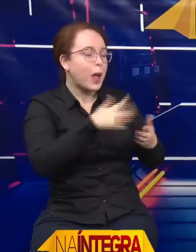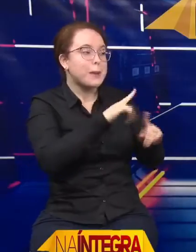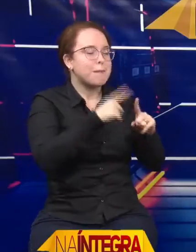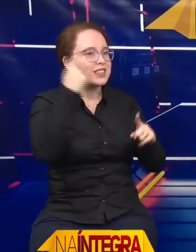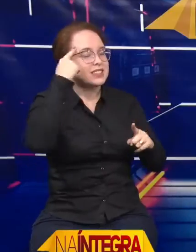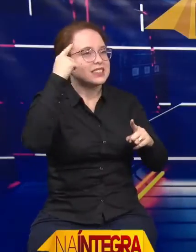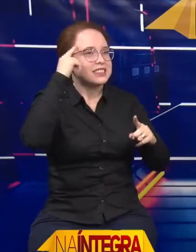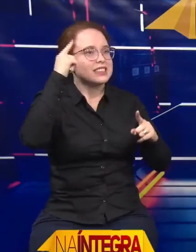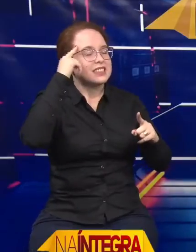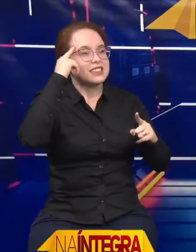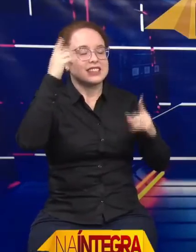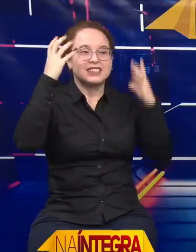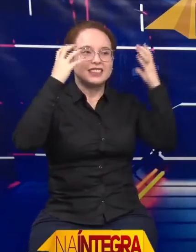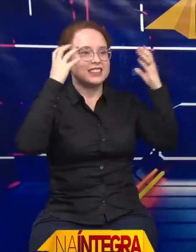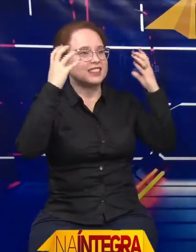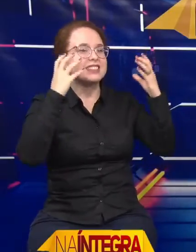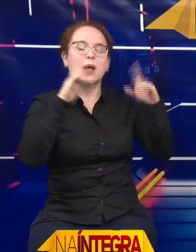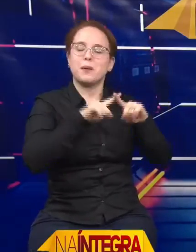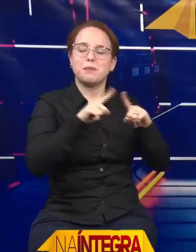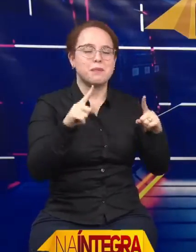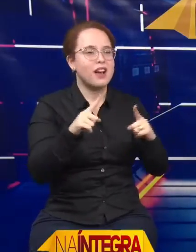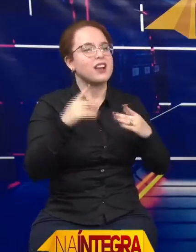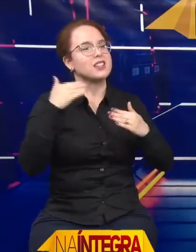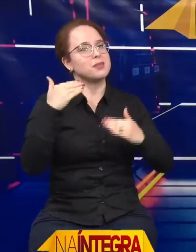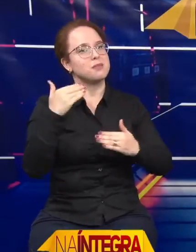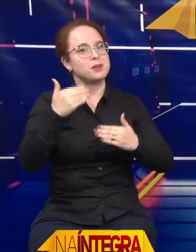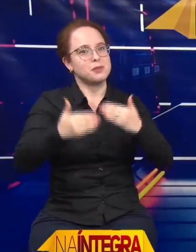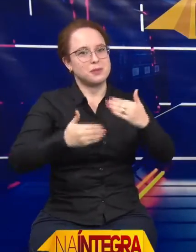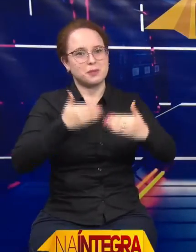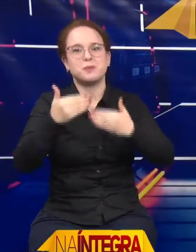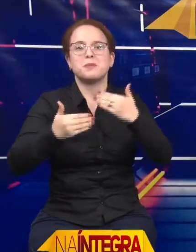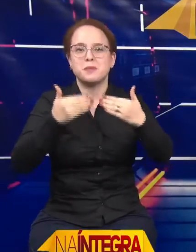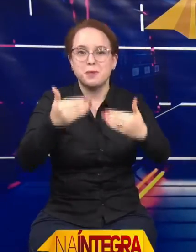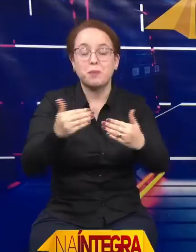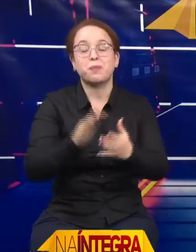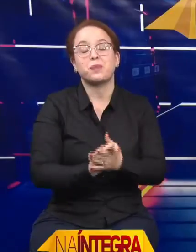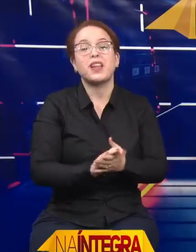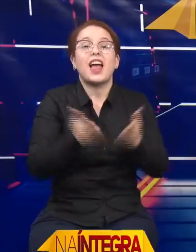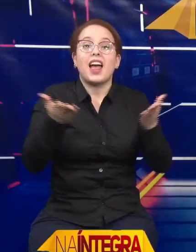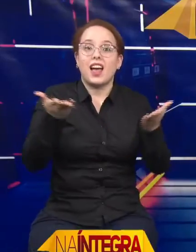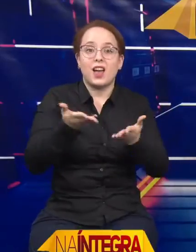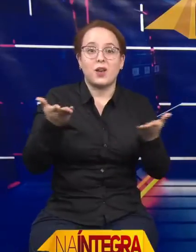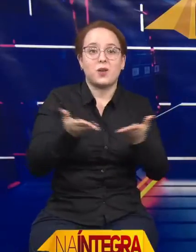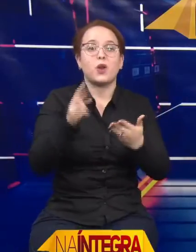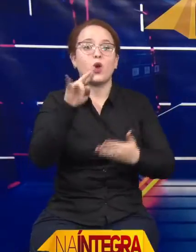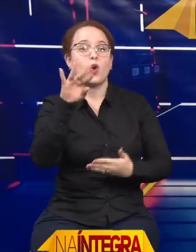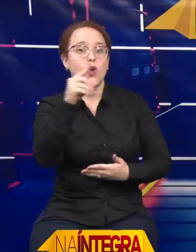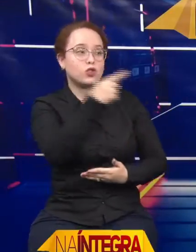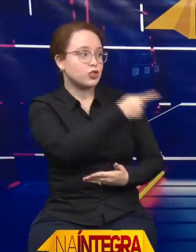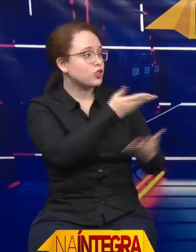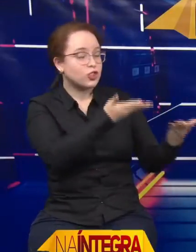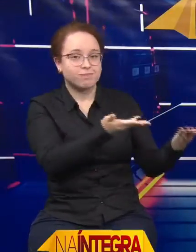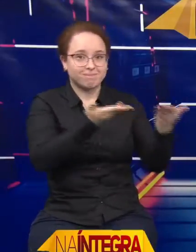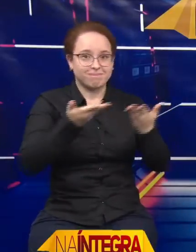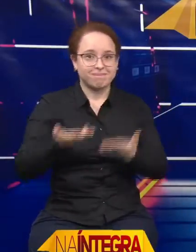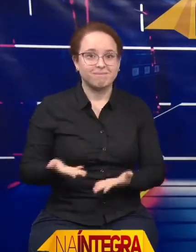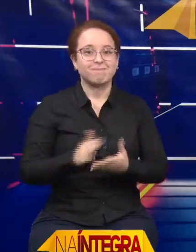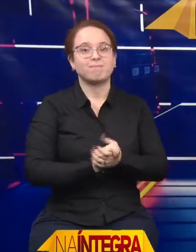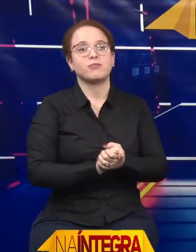acaba embolando as coisas, mas aos poucos a gente se ajeita recebendo o Rogério aqui no nosso estúdio. Pediu pra não citar a